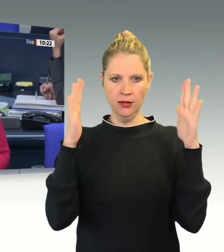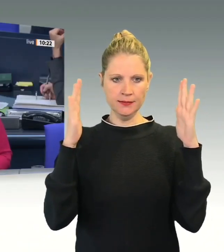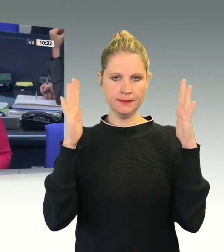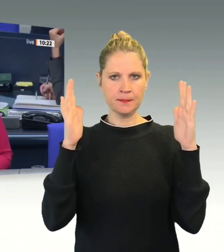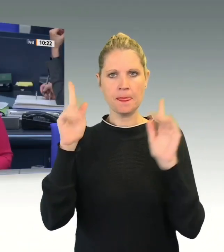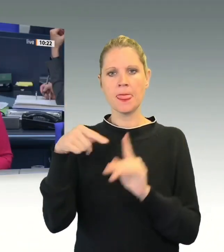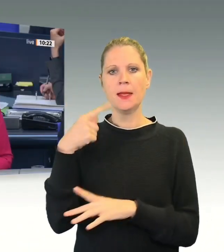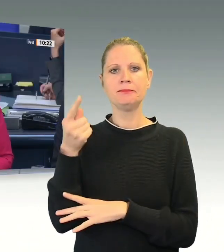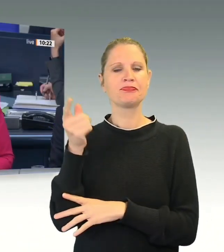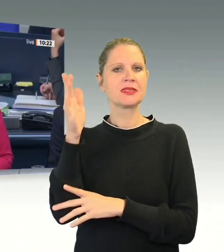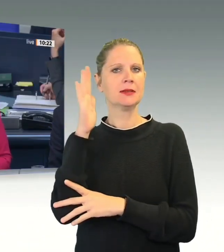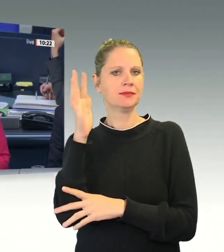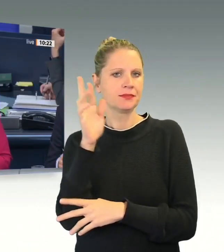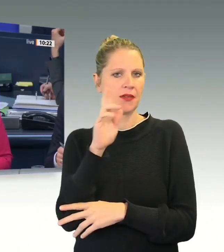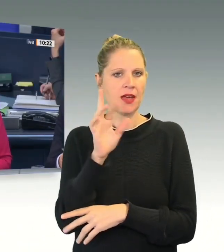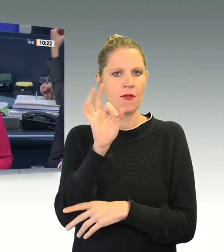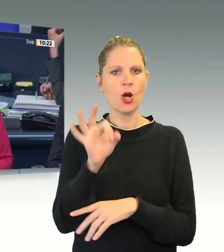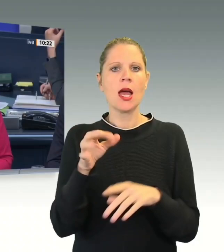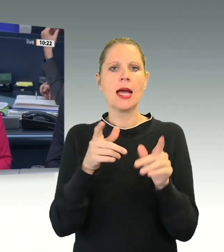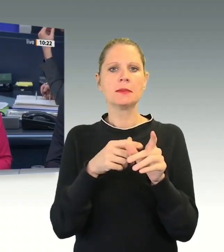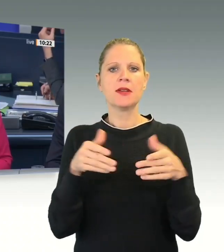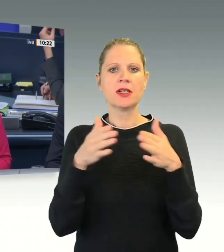Nächster Redner ist die SPD-Fraktion Helge Lindh.